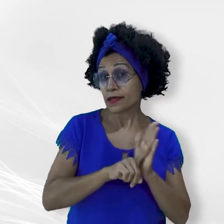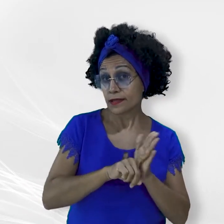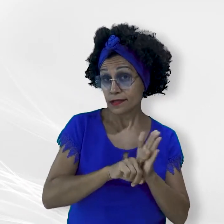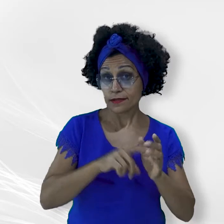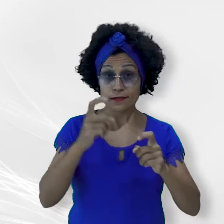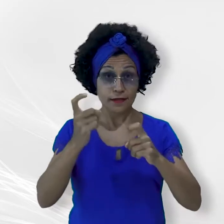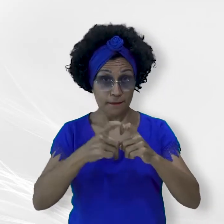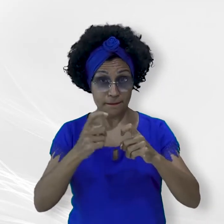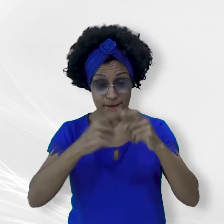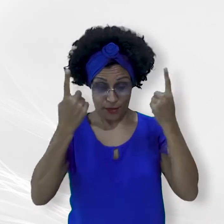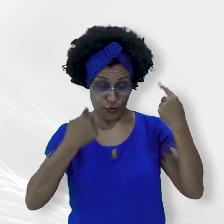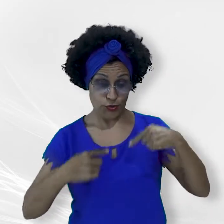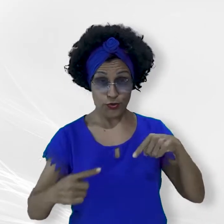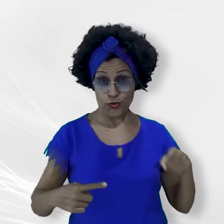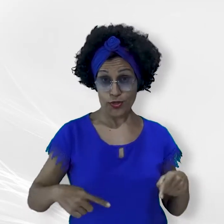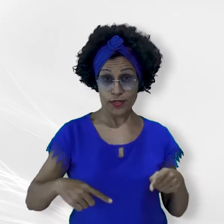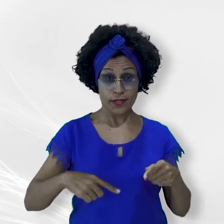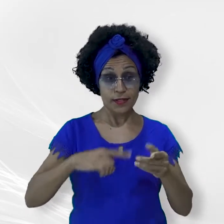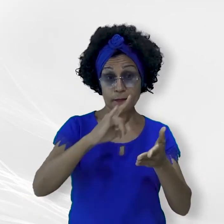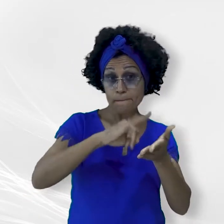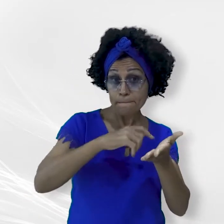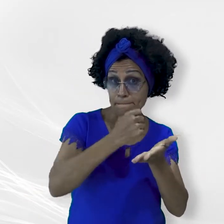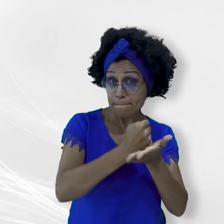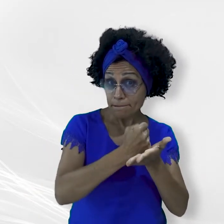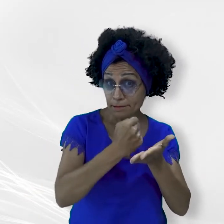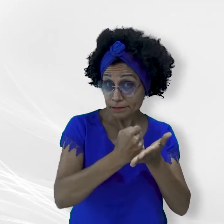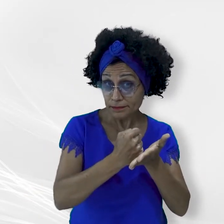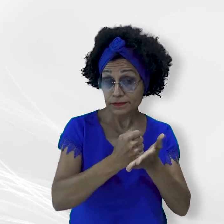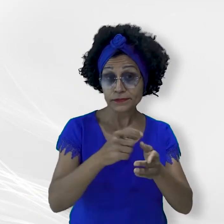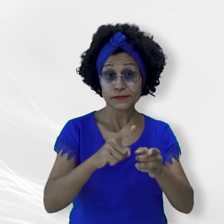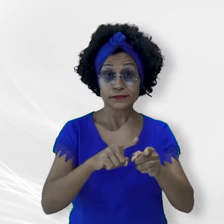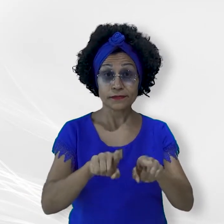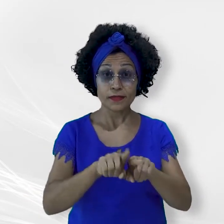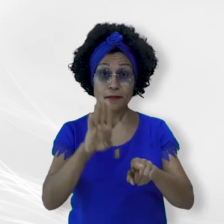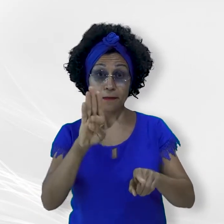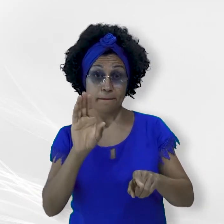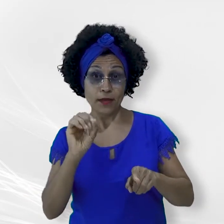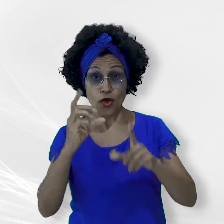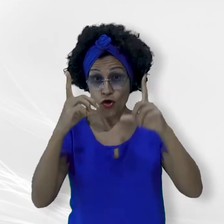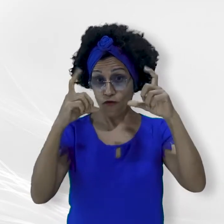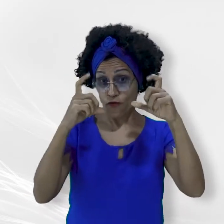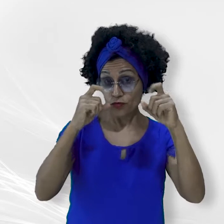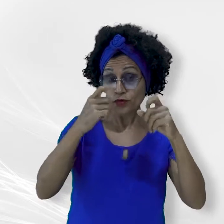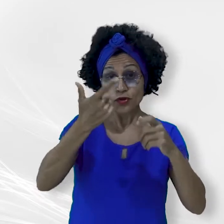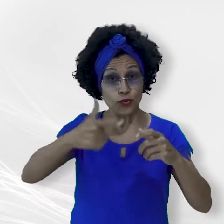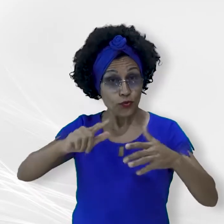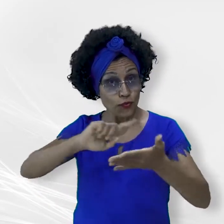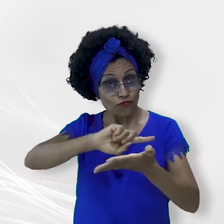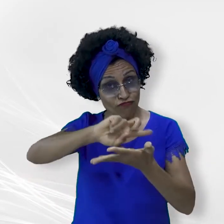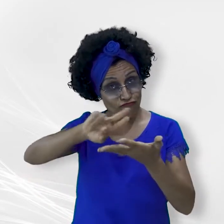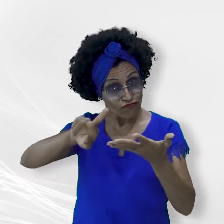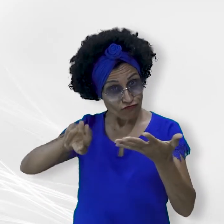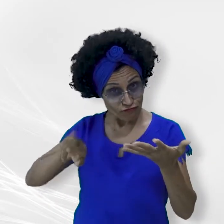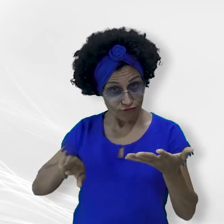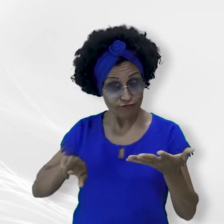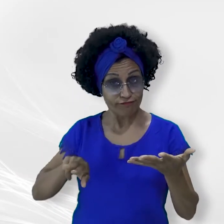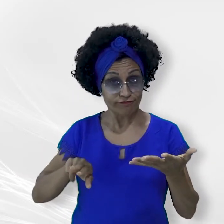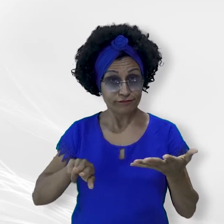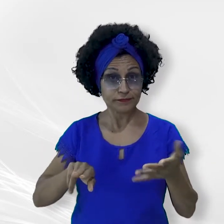delito, formulário da notificação, boletim de ocorrência, fotografias, entre outros itens. Além disso, as